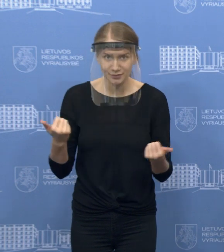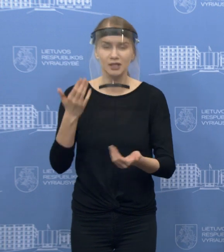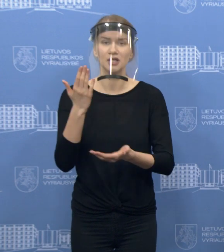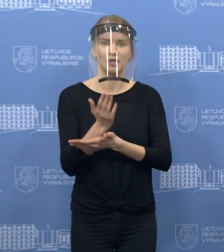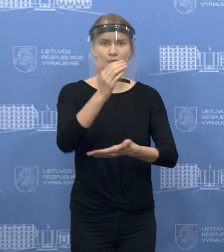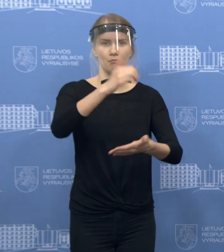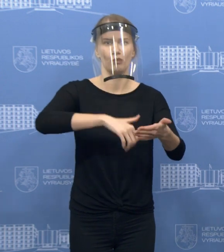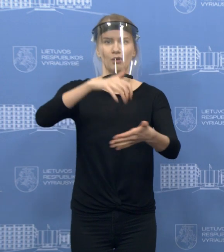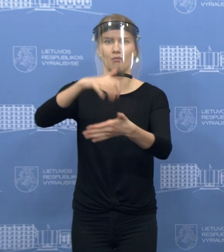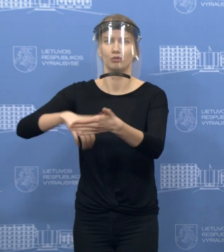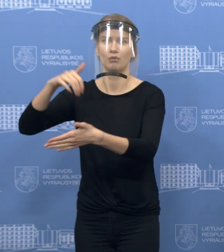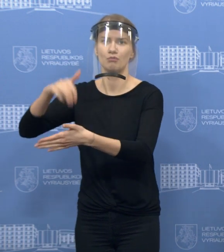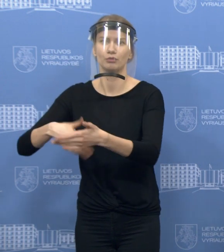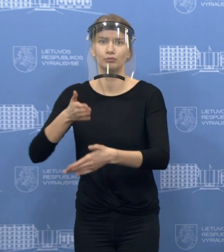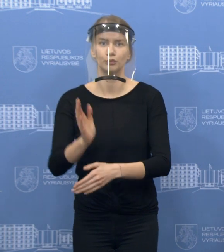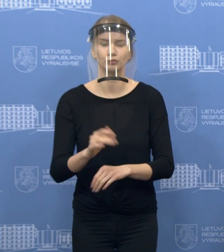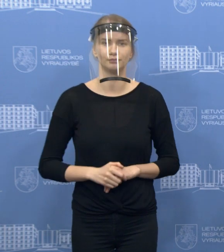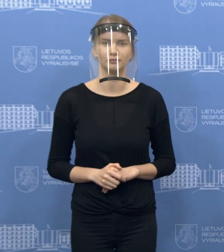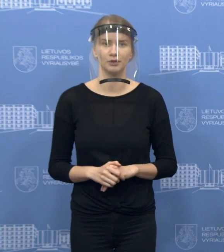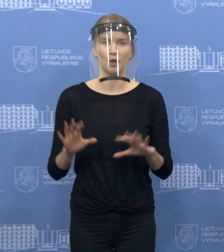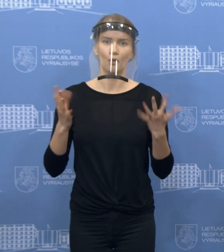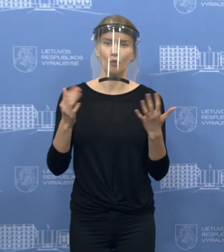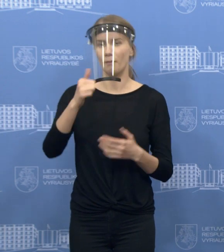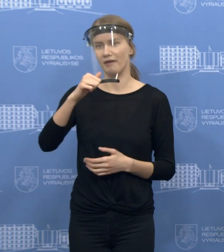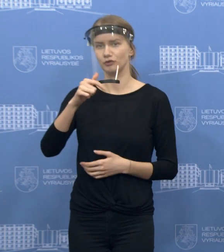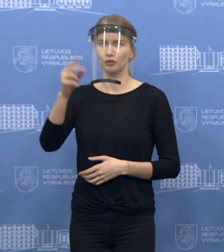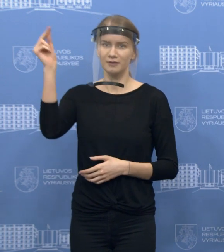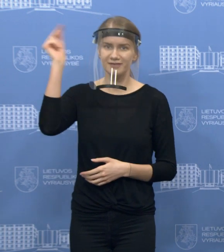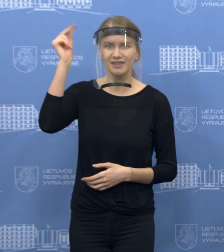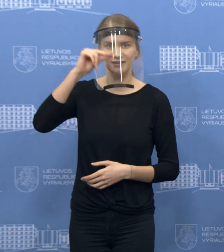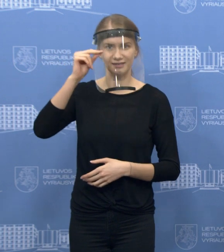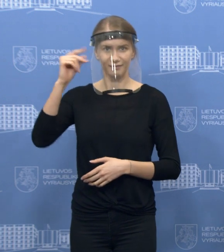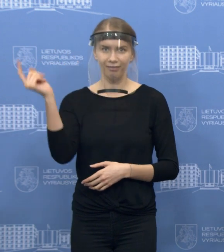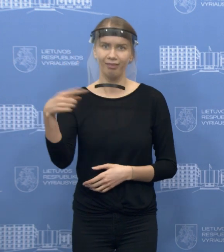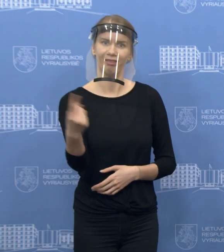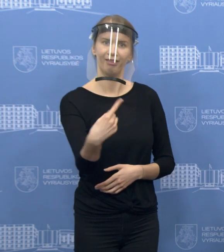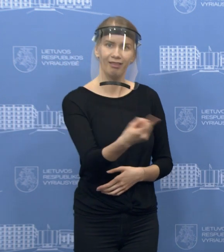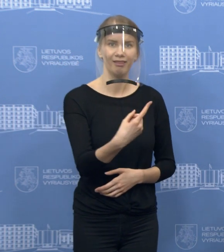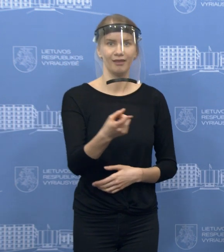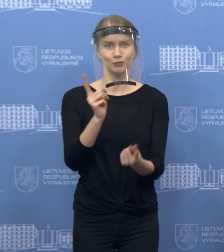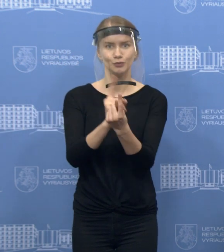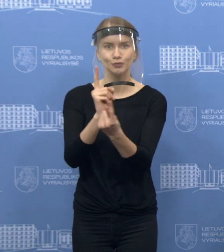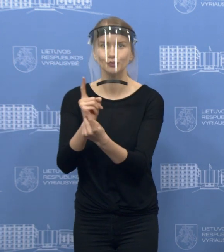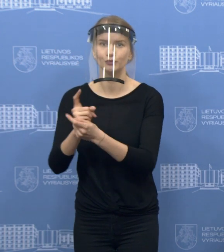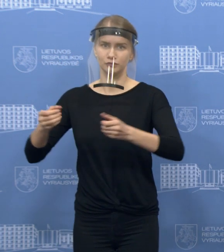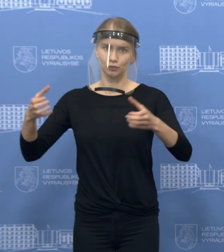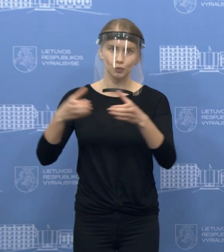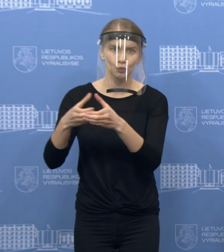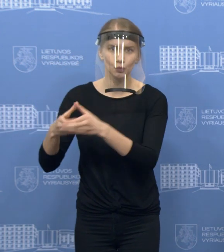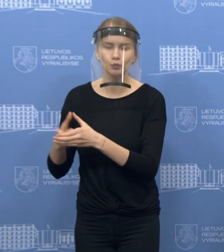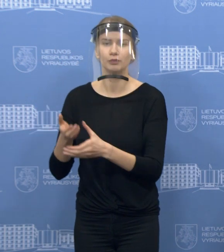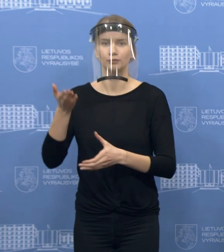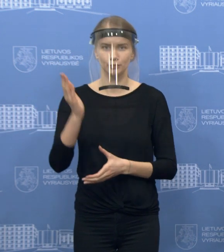sankcijų išpažydimus ir policija dėl piktybinių reikalavimų nevykdymo arba piktybiškai nesilaikančių reikalavimų,